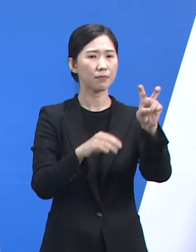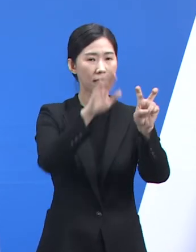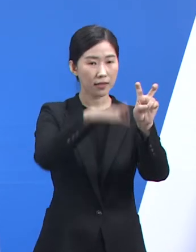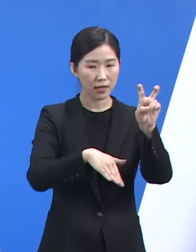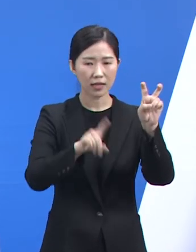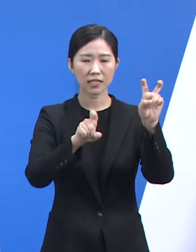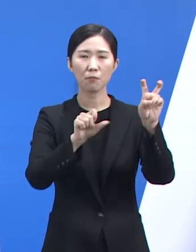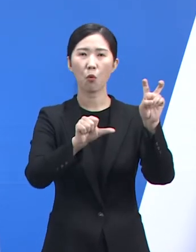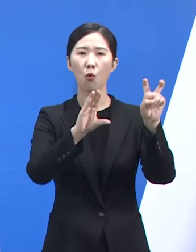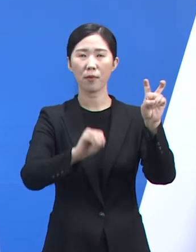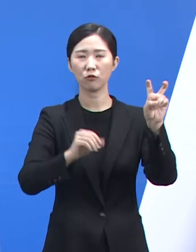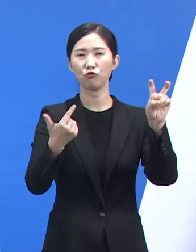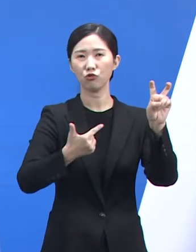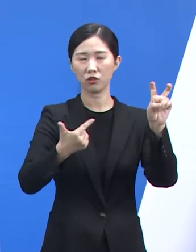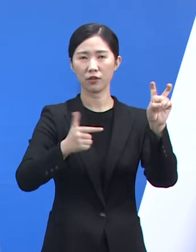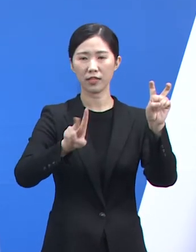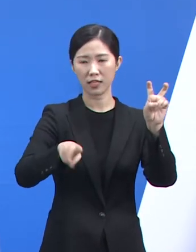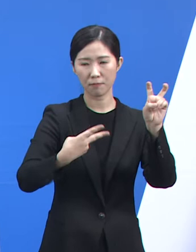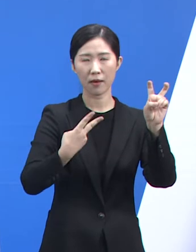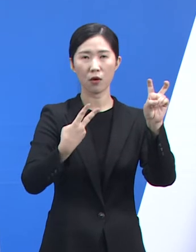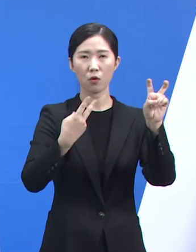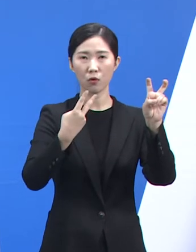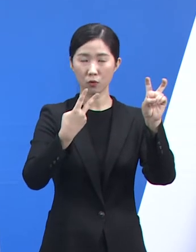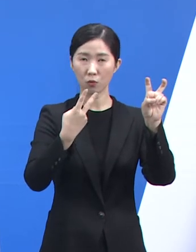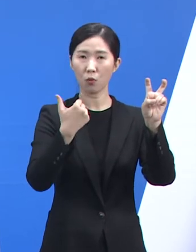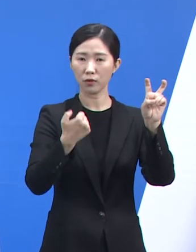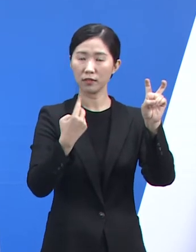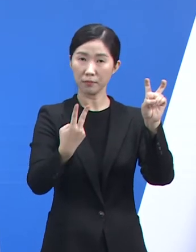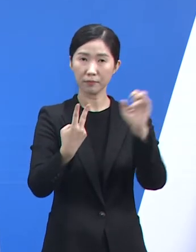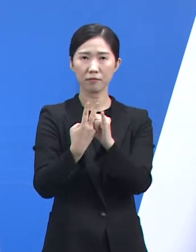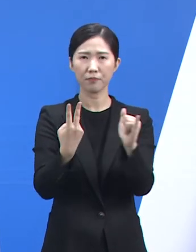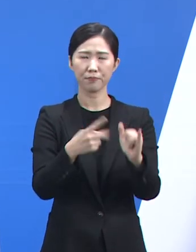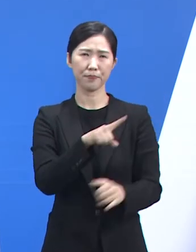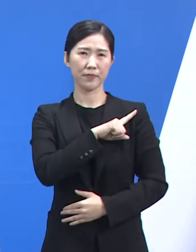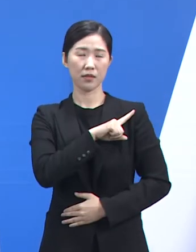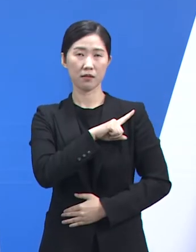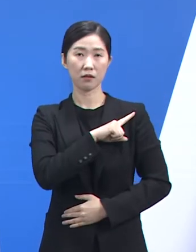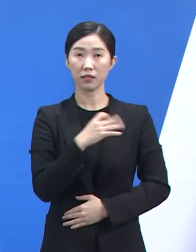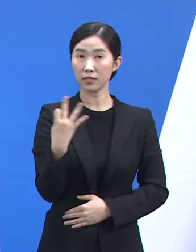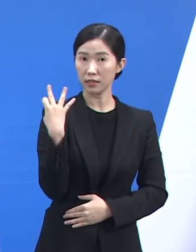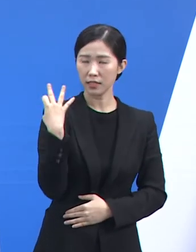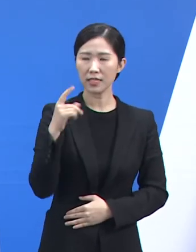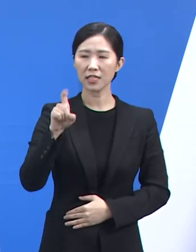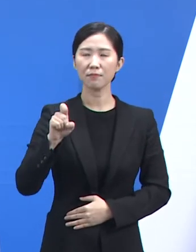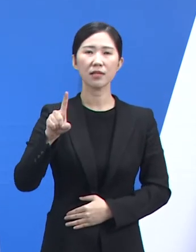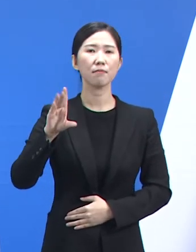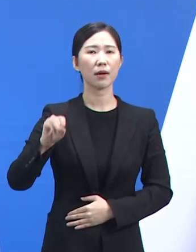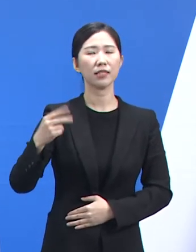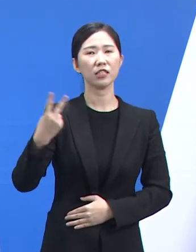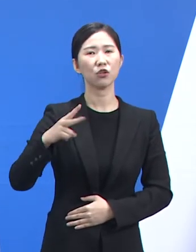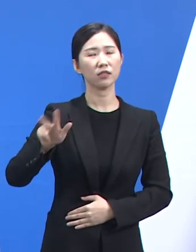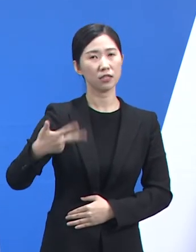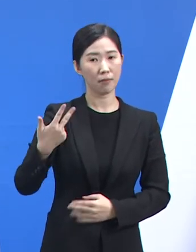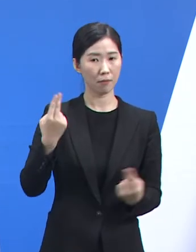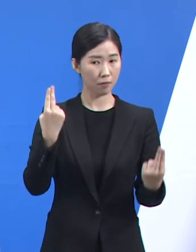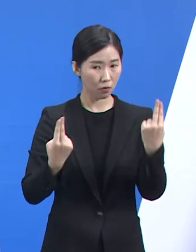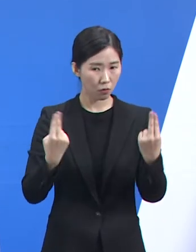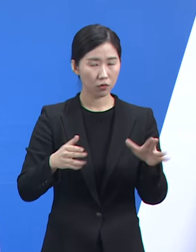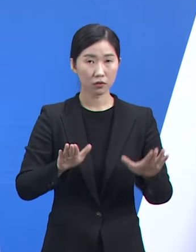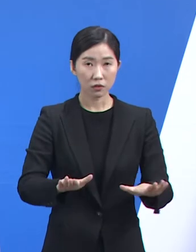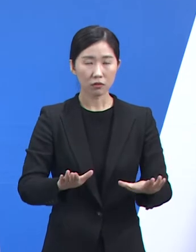15만 6,525명으로 가장 높게 나타났습니다. 전주에 11만 2,734명 대비